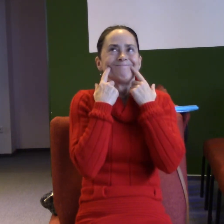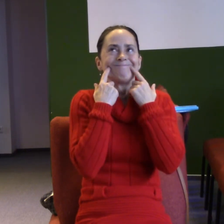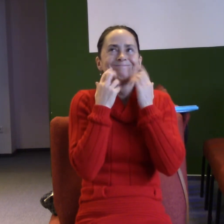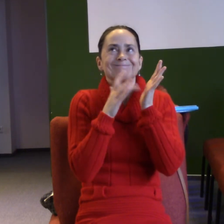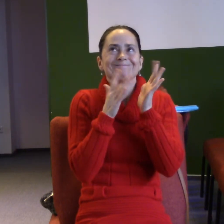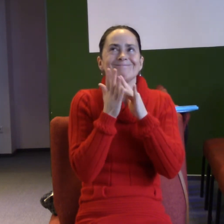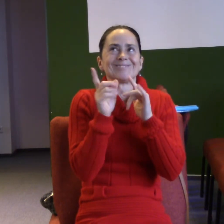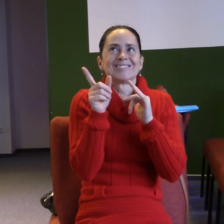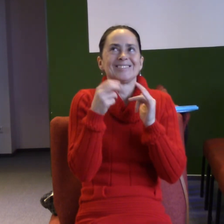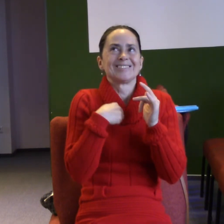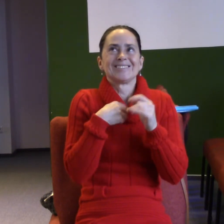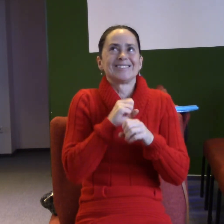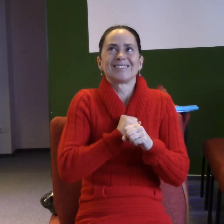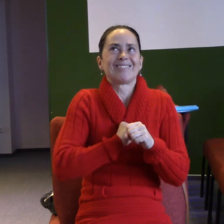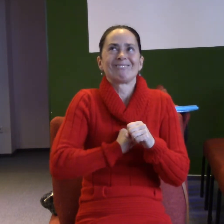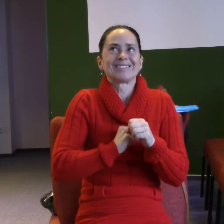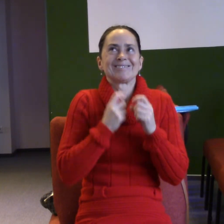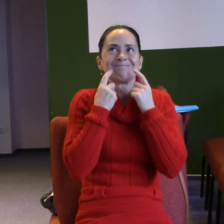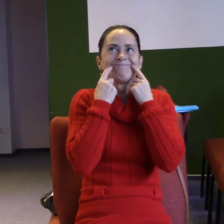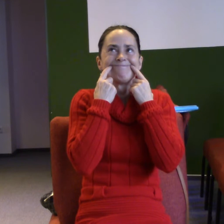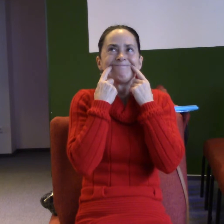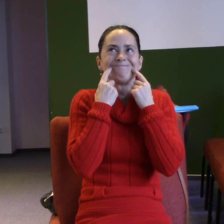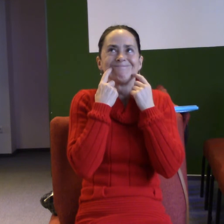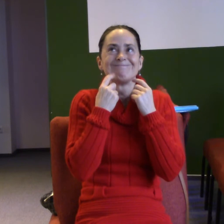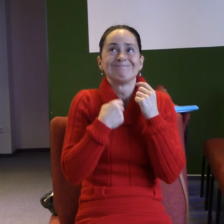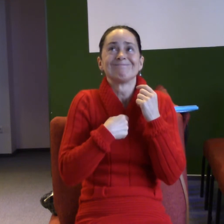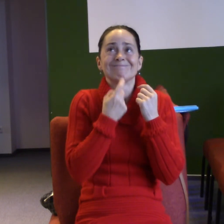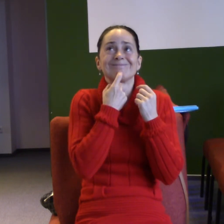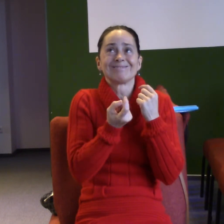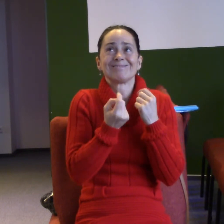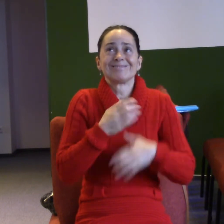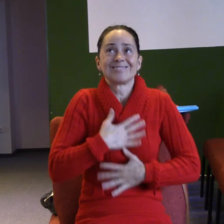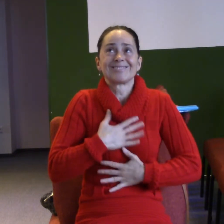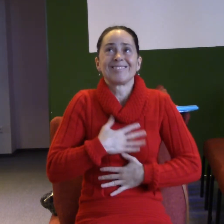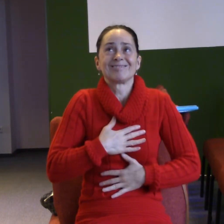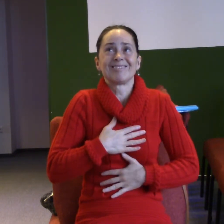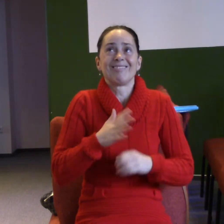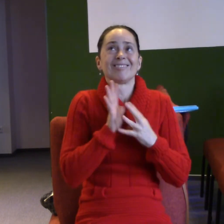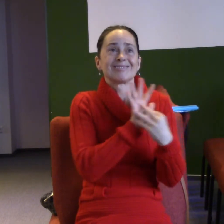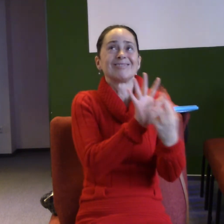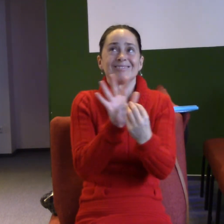dlouho už nevydržím. Já chci být poslušný, chci být radostný, já už nevůžu. Kva úleva.